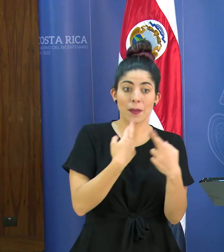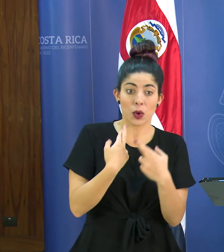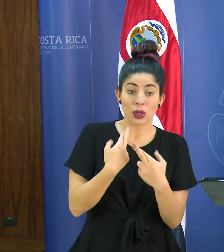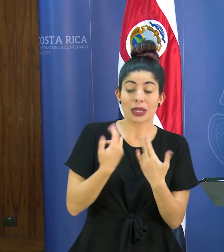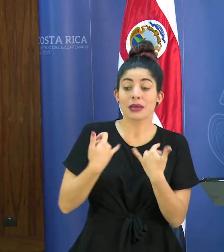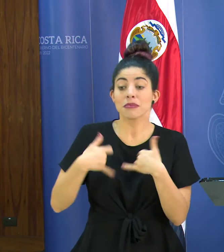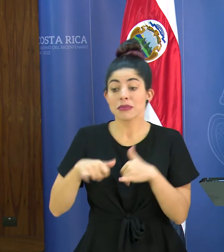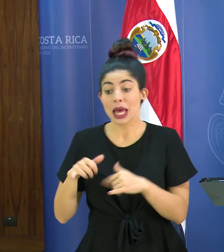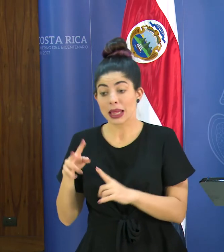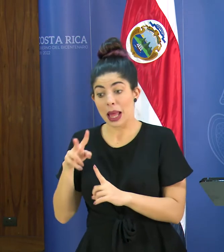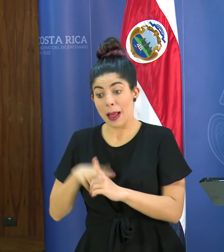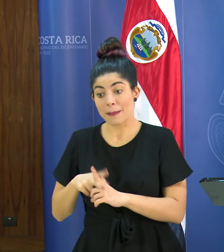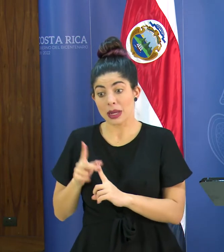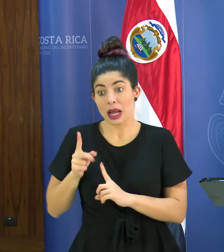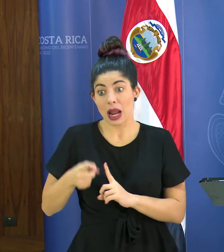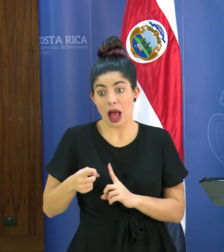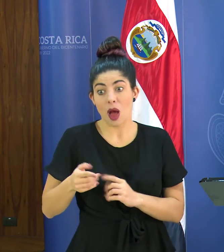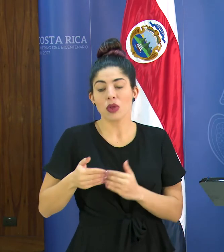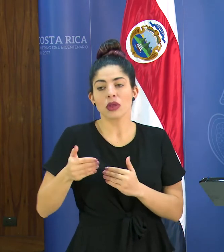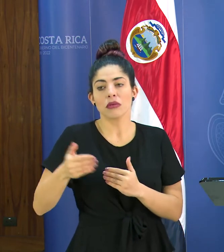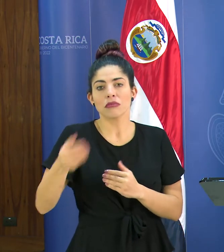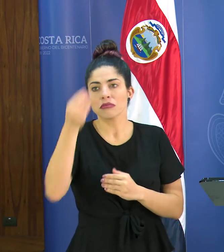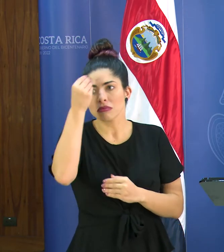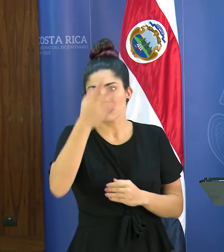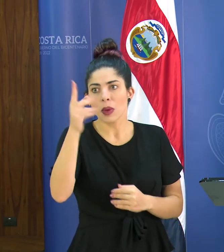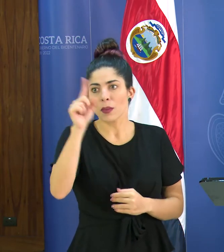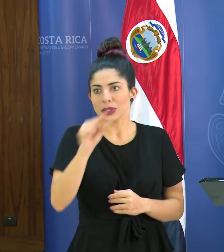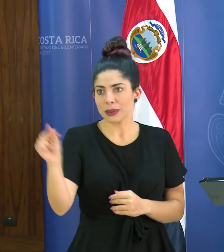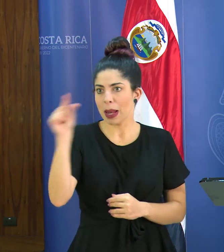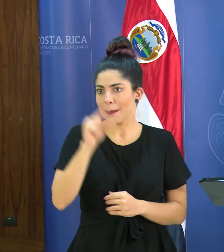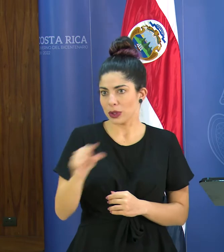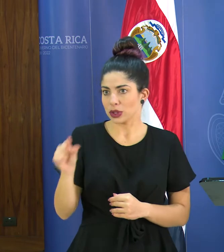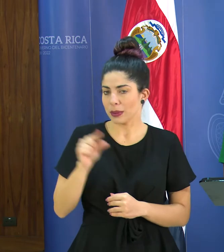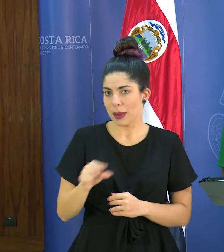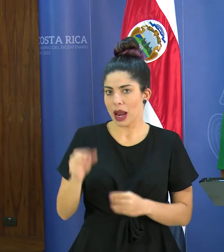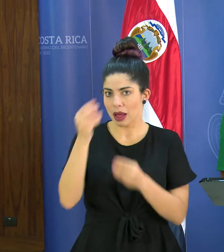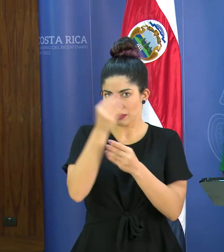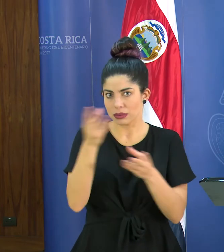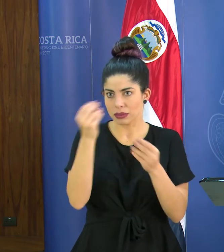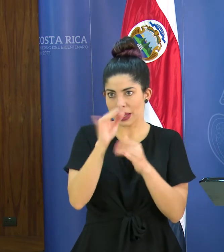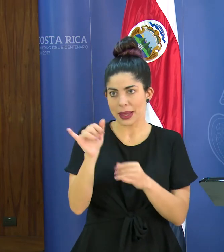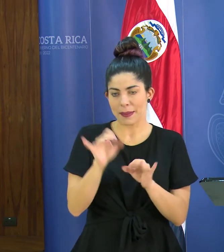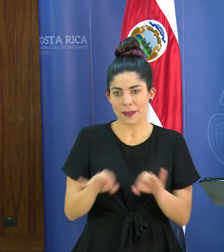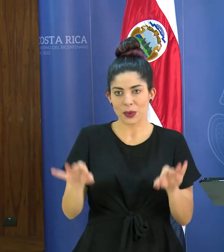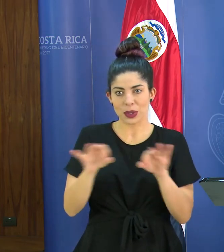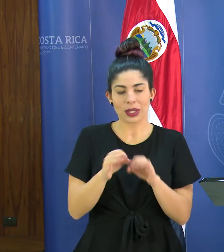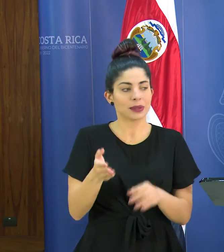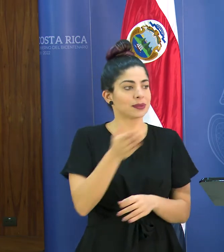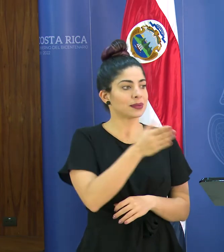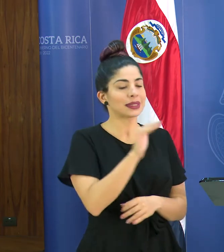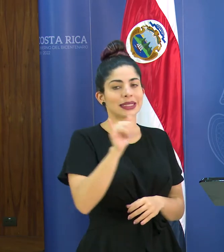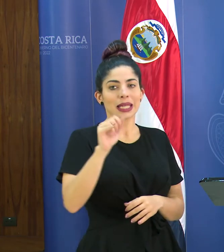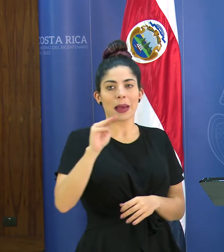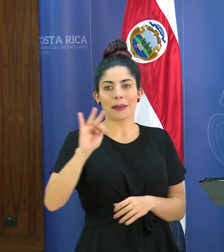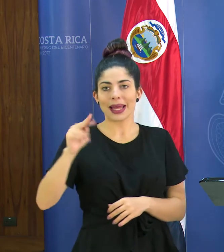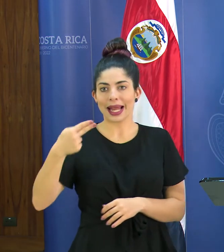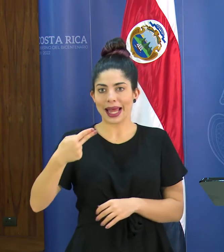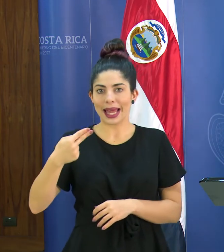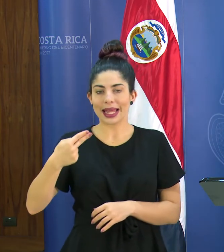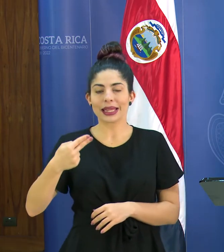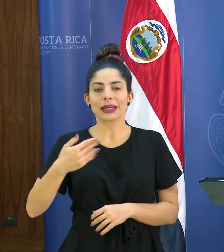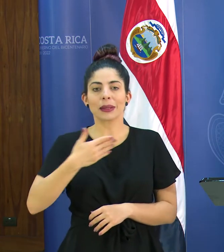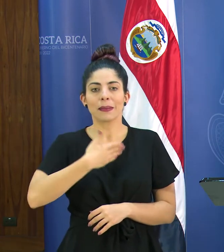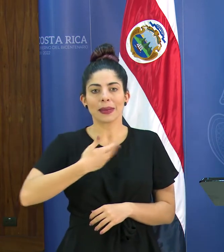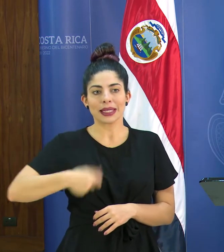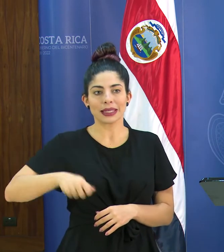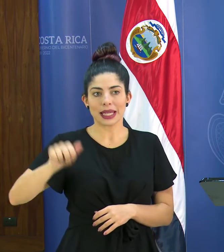se mantenga la medida tendríamos actualizaciones todas las semanas creo que eso también es importante Yamile Dastorga presidenta ejecutiva